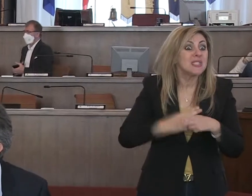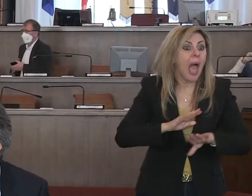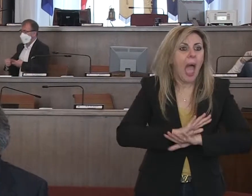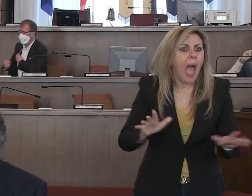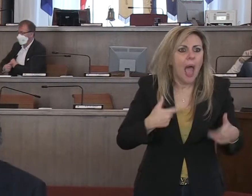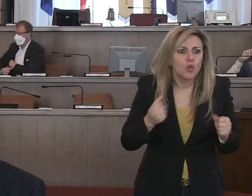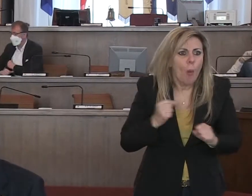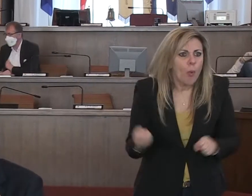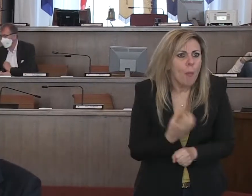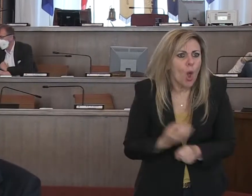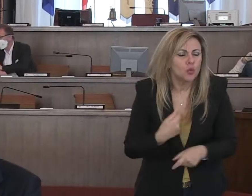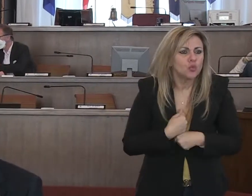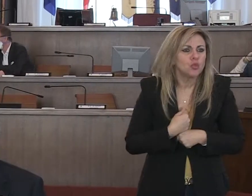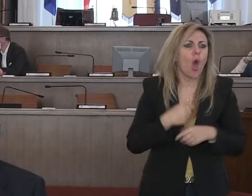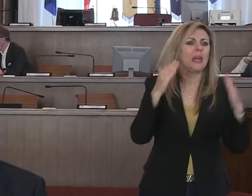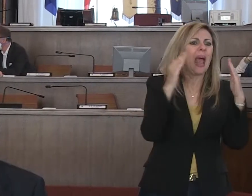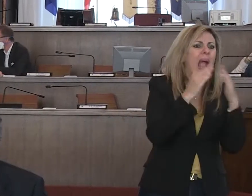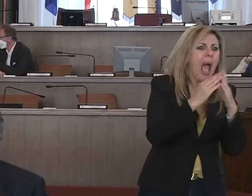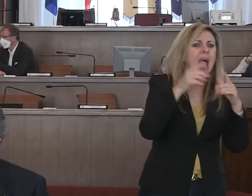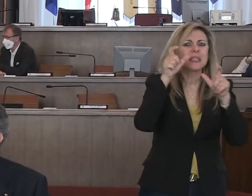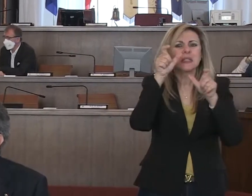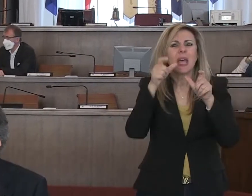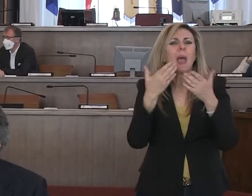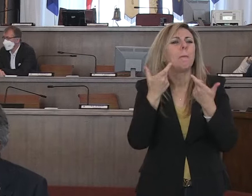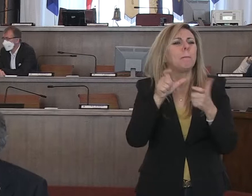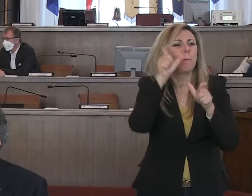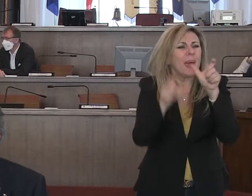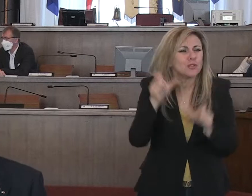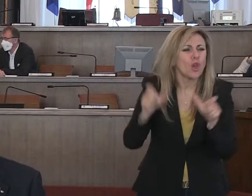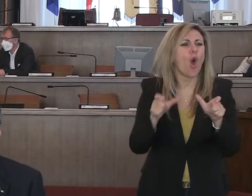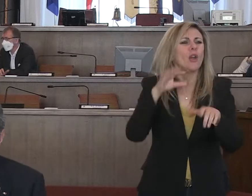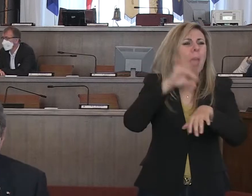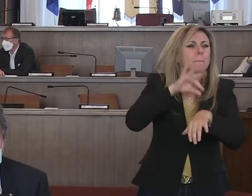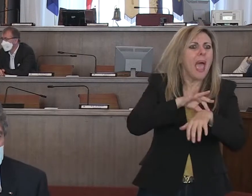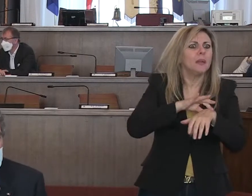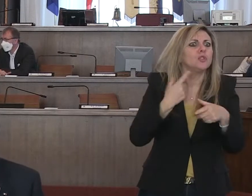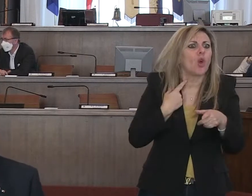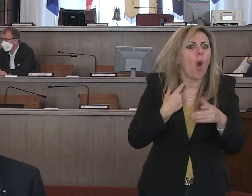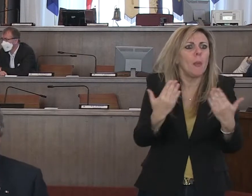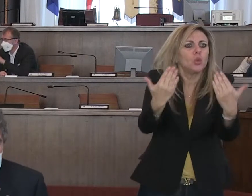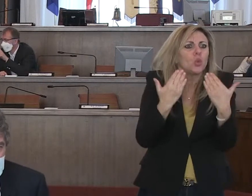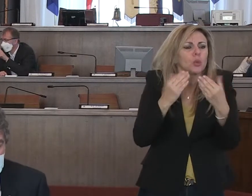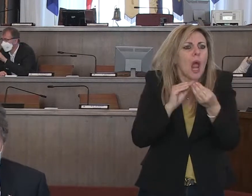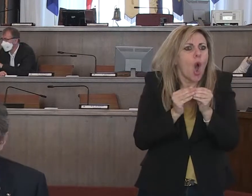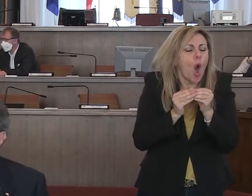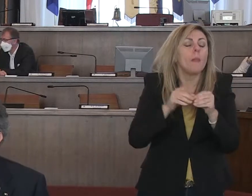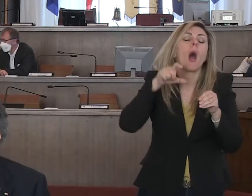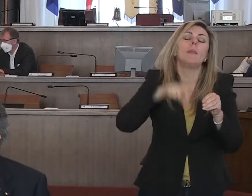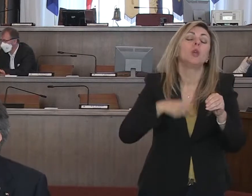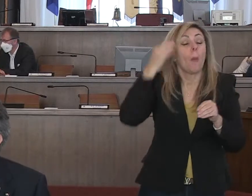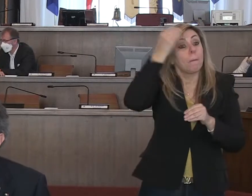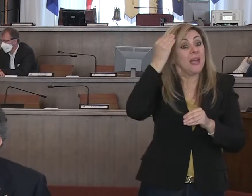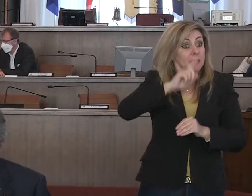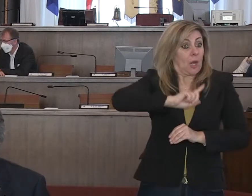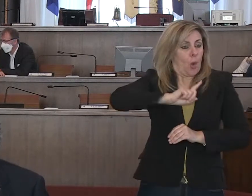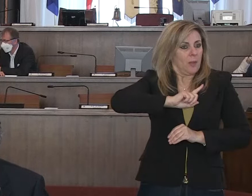nostri medici, le nostre case, nostri cittadini, beh allora questo tipo di globalizzazione, almeno questo è il mio giudizio